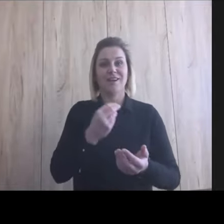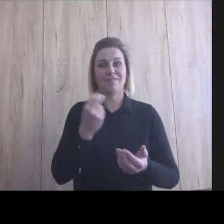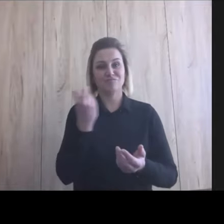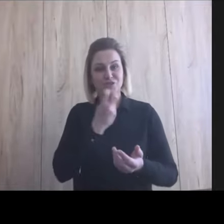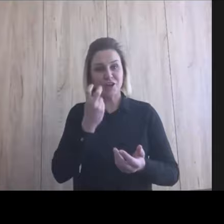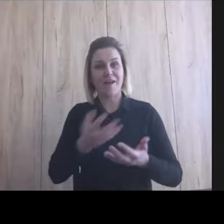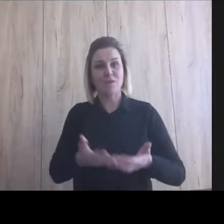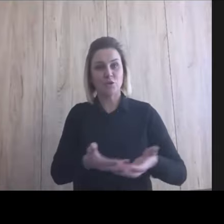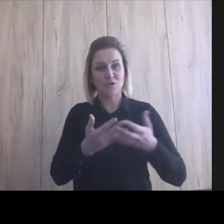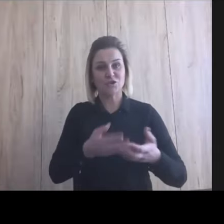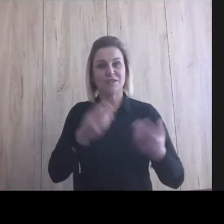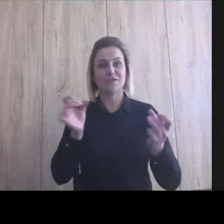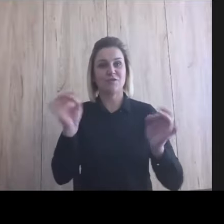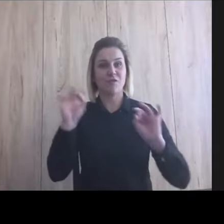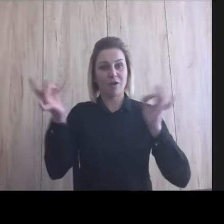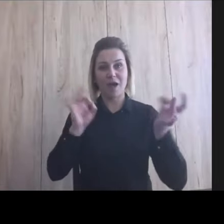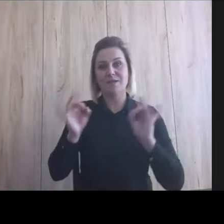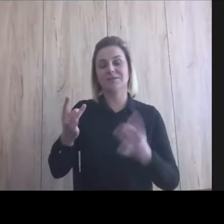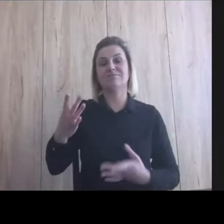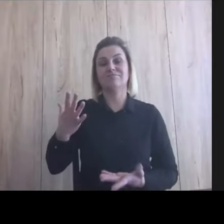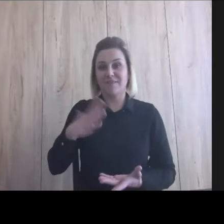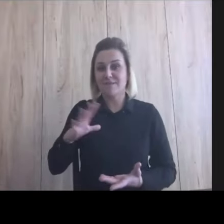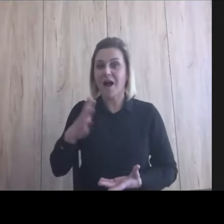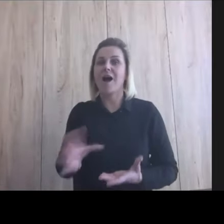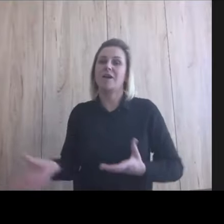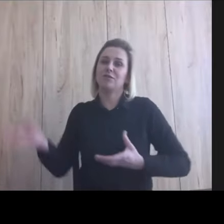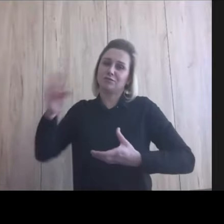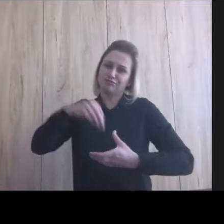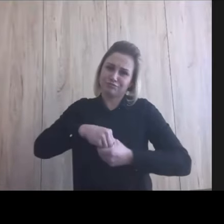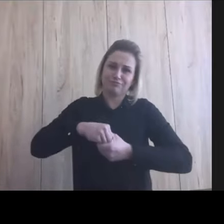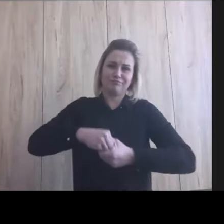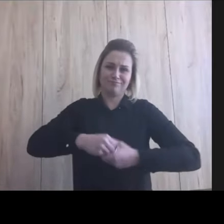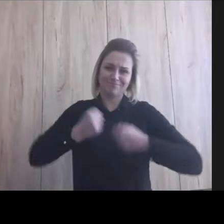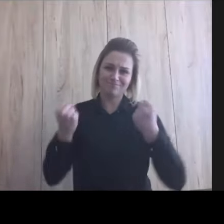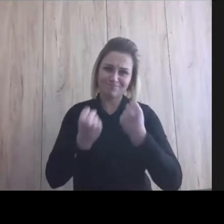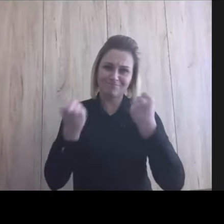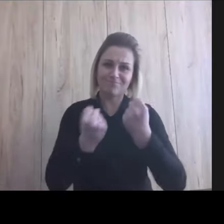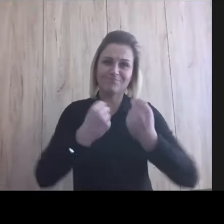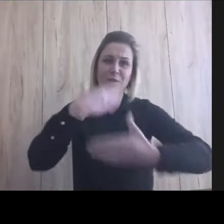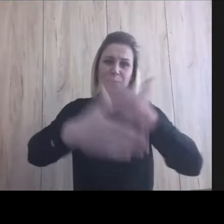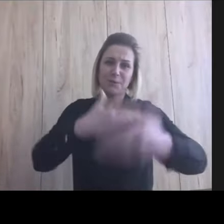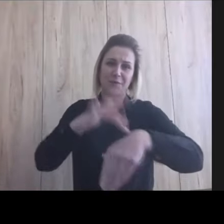pokazującymi, że warto w to włożyć trudnie, bo efekty są super.